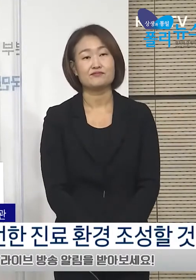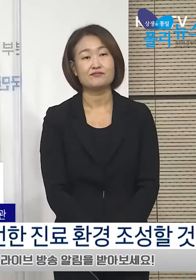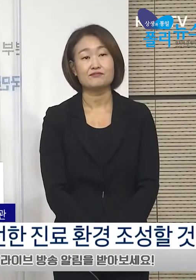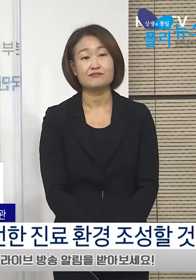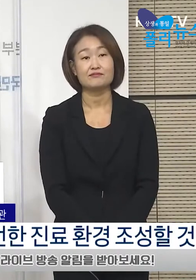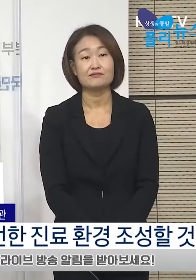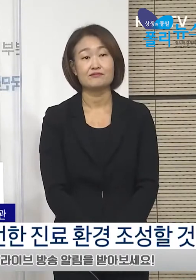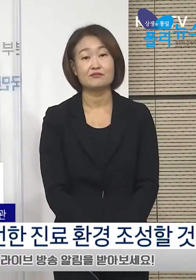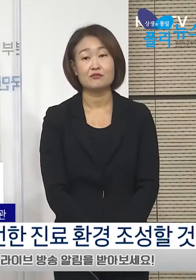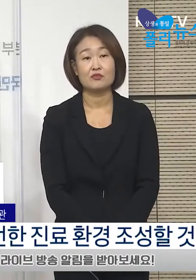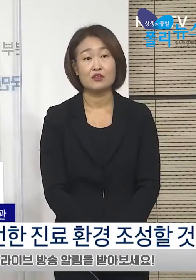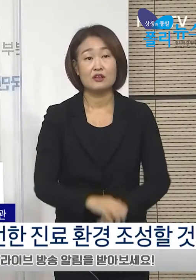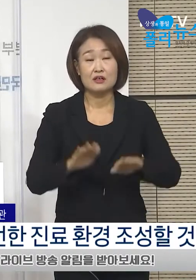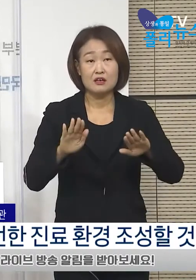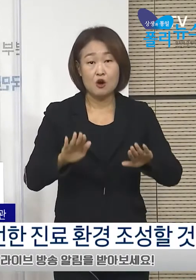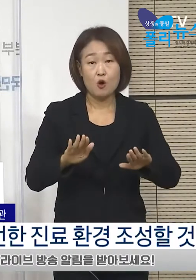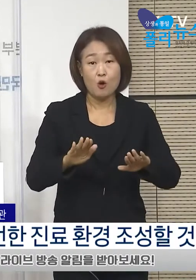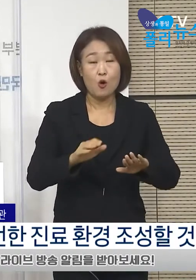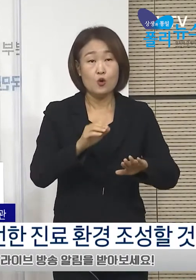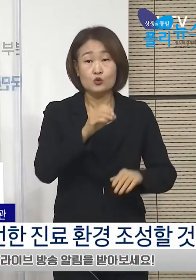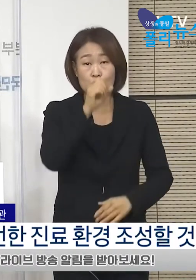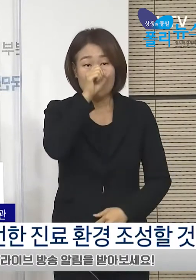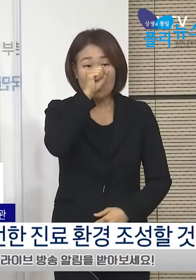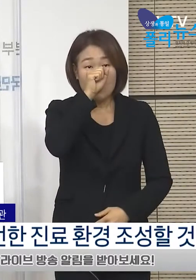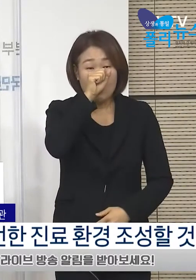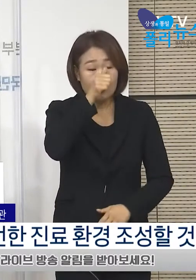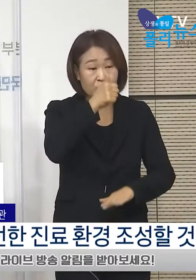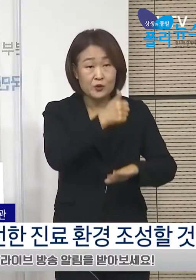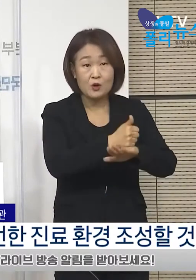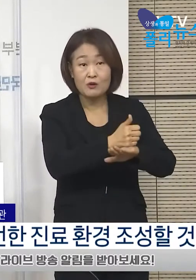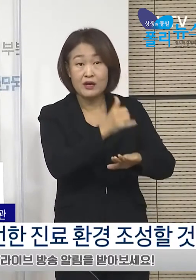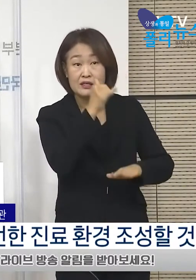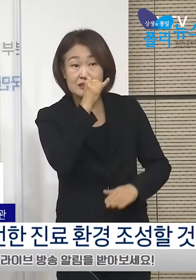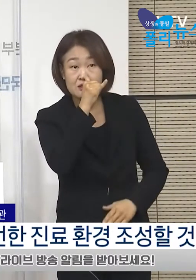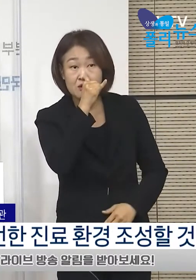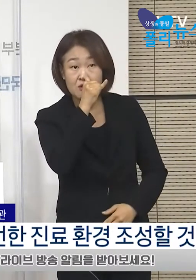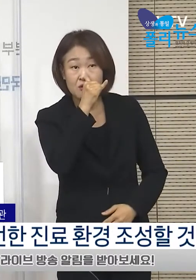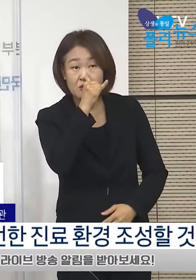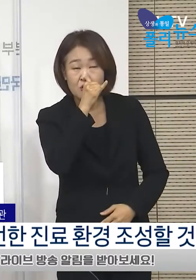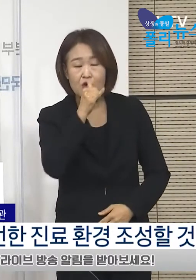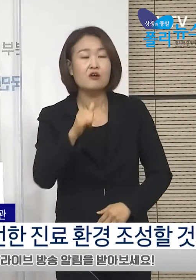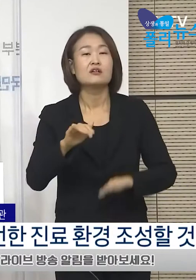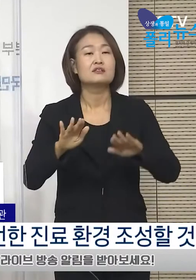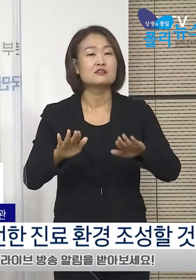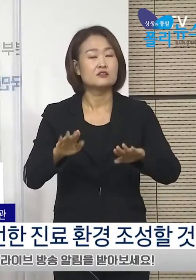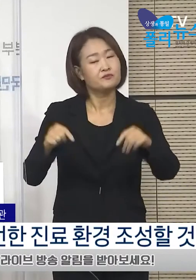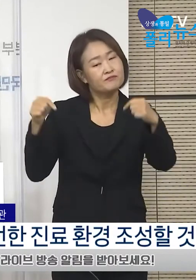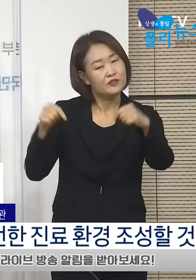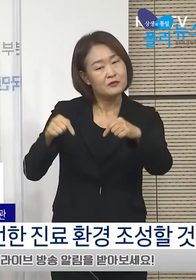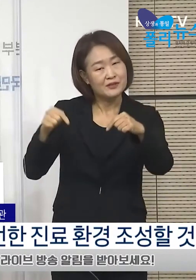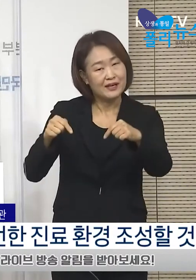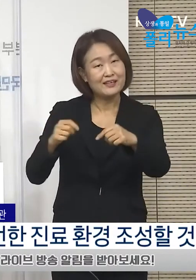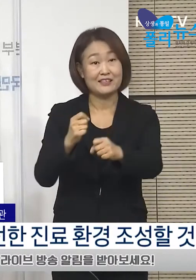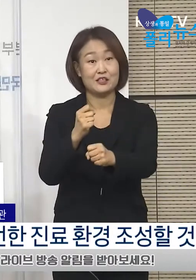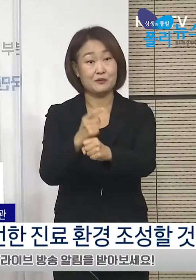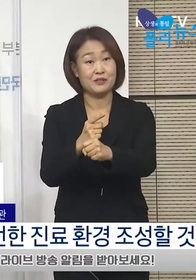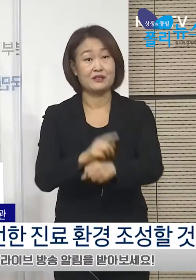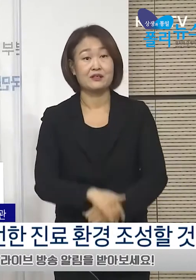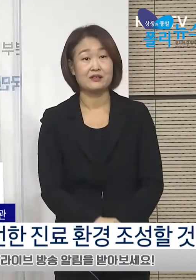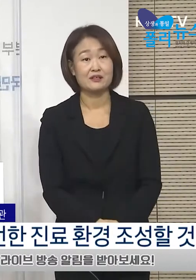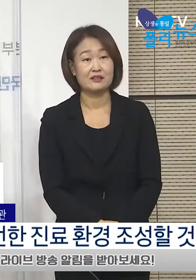현재 주요한 성과를 내고 있는 선도 기업들과는 모두 협상 과정이 진행되고 있으며